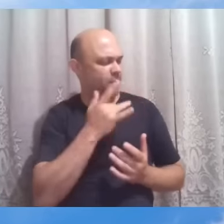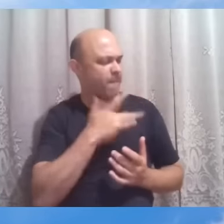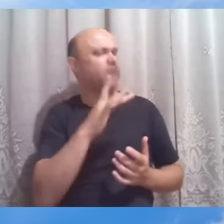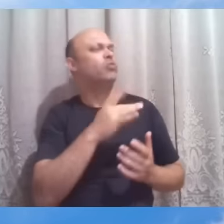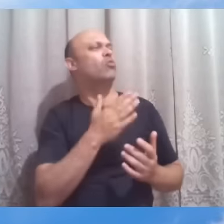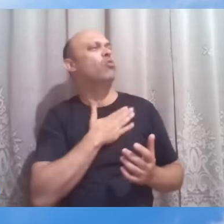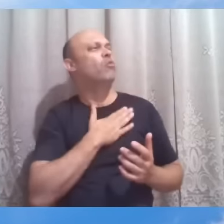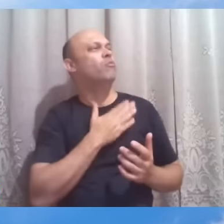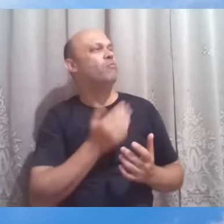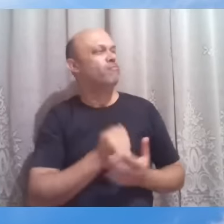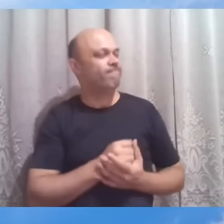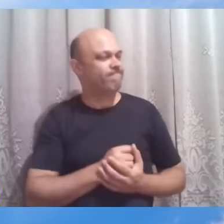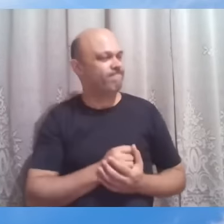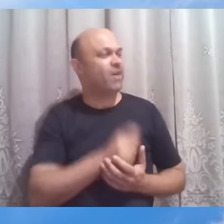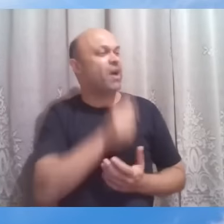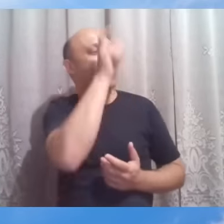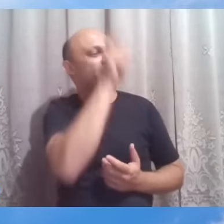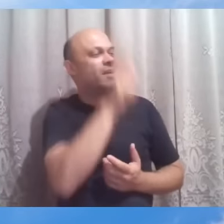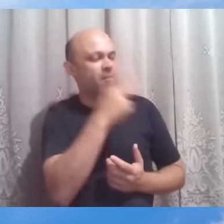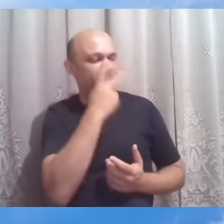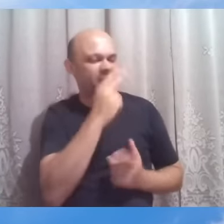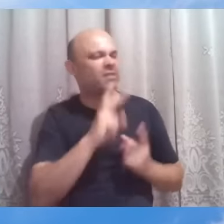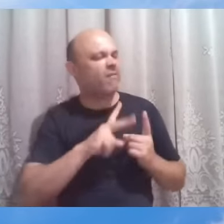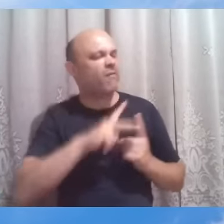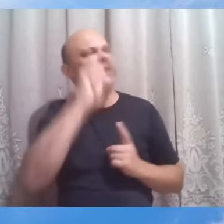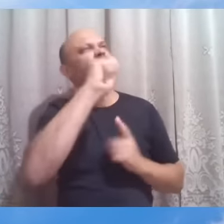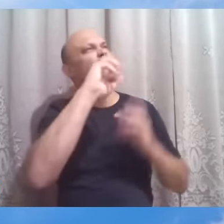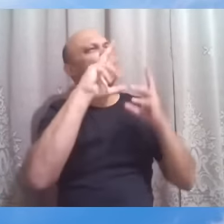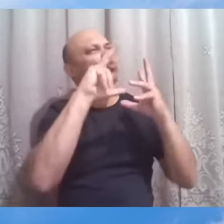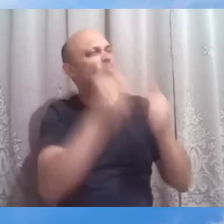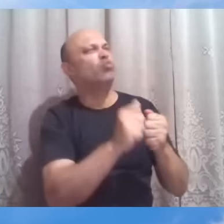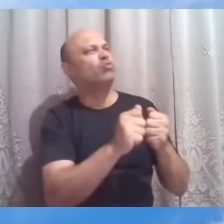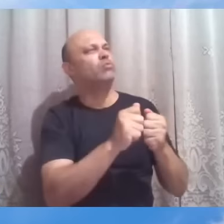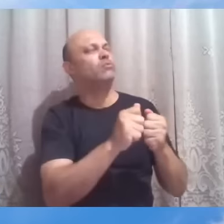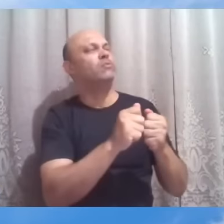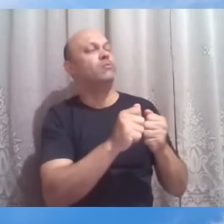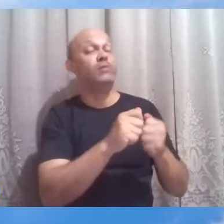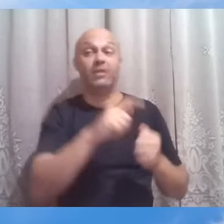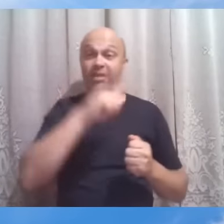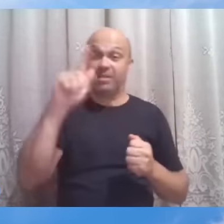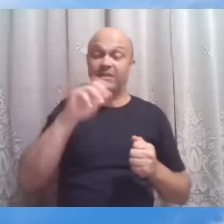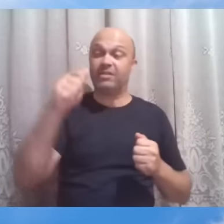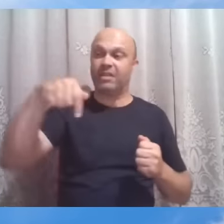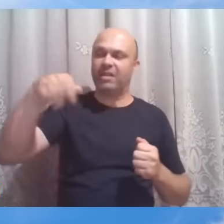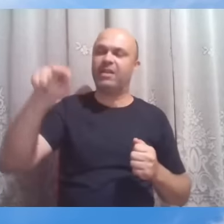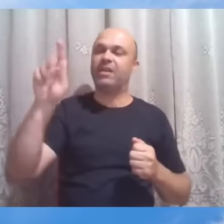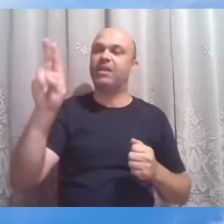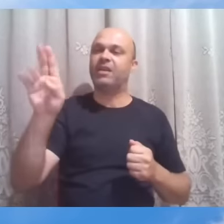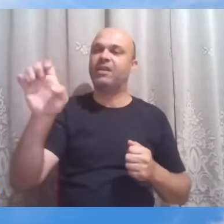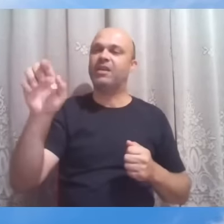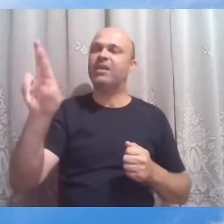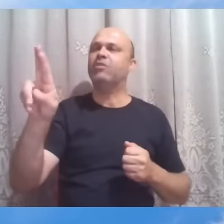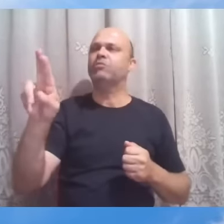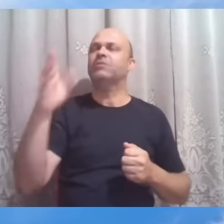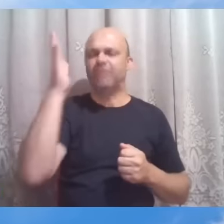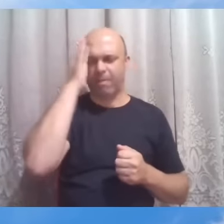Aquela que venceu todas as resistências. Zaqueu, nós sabemos, subiu na árvore.